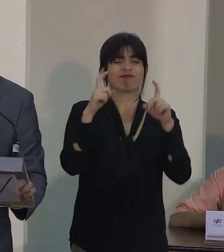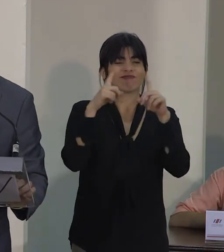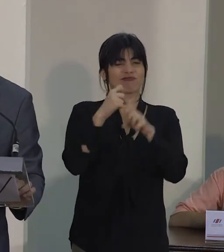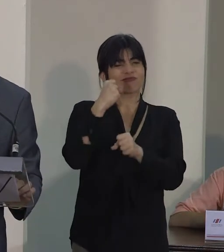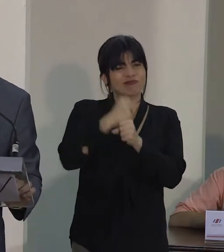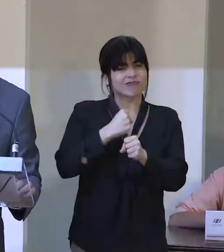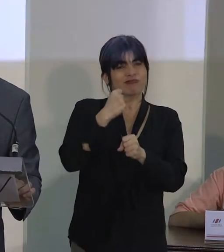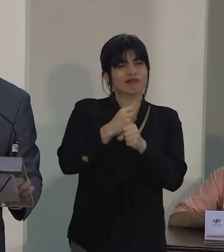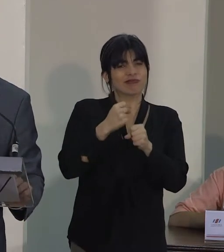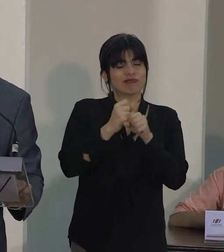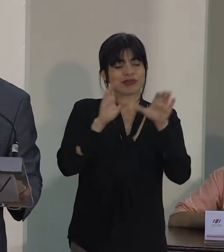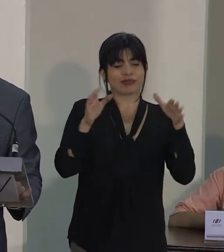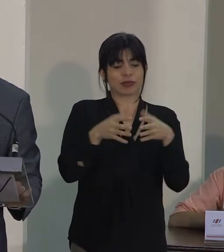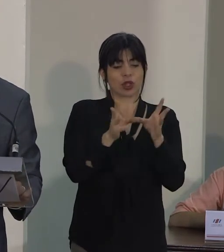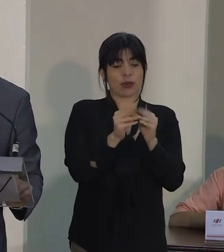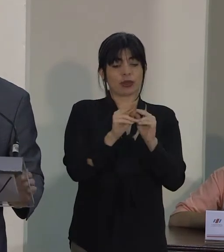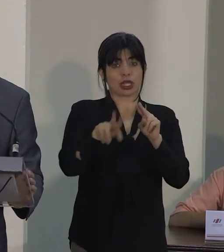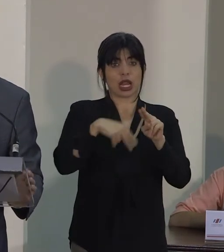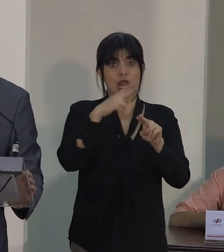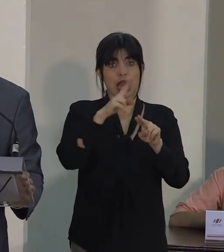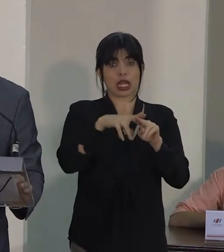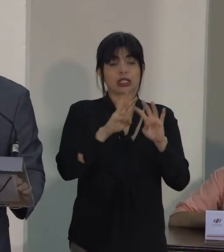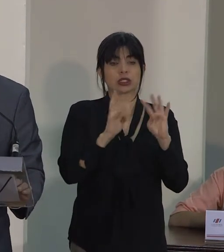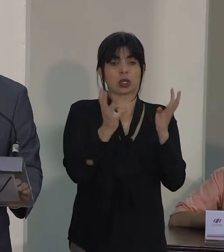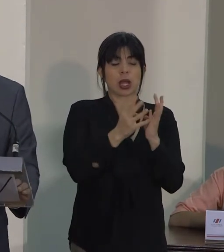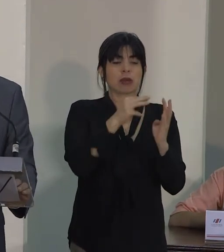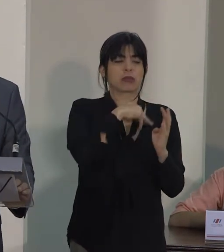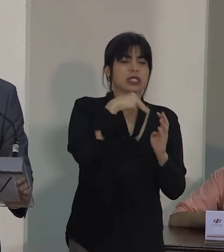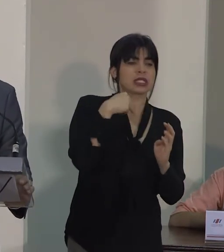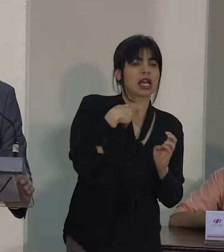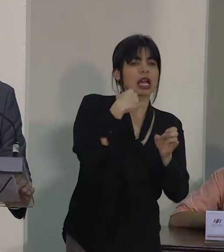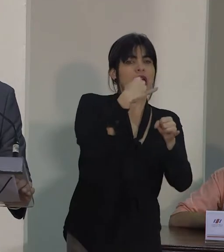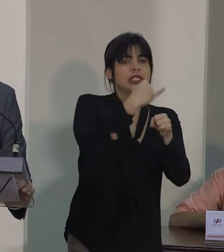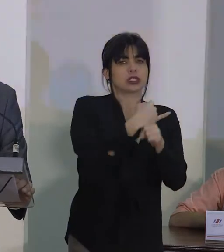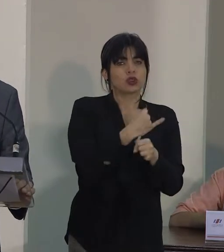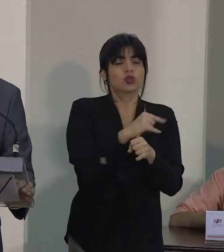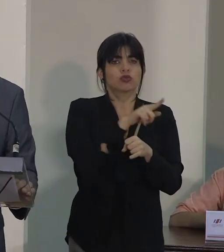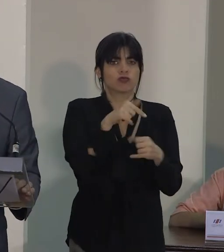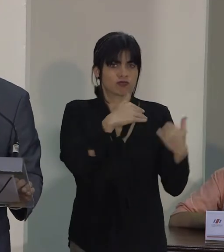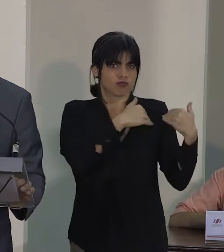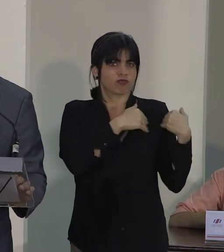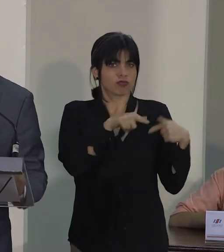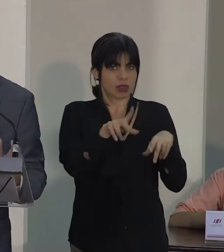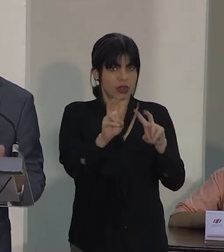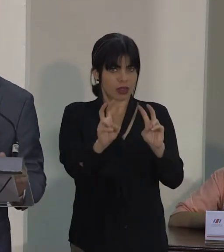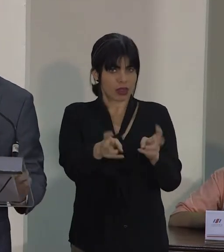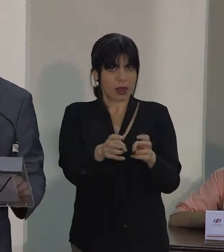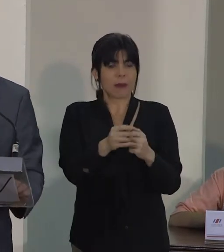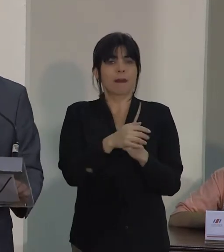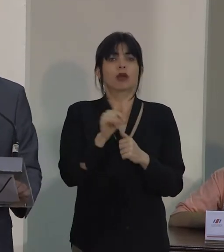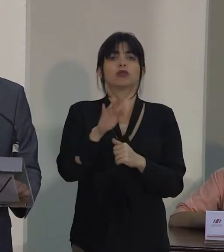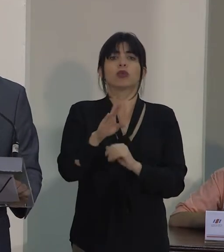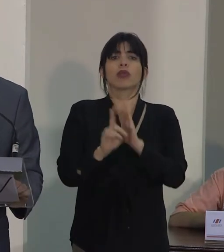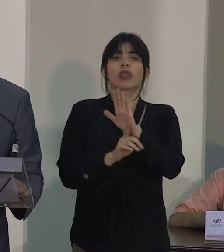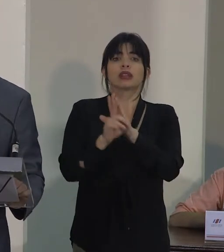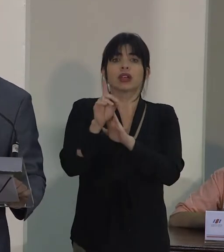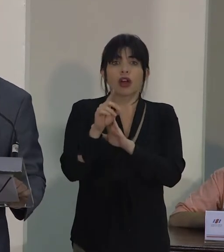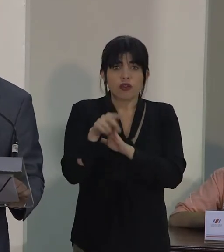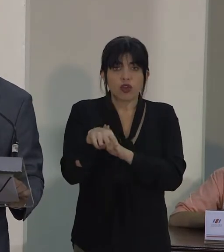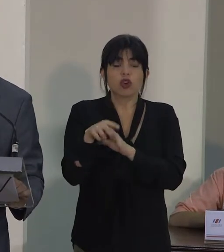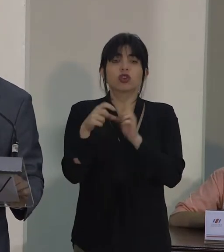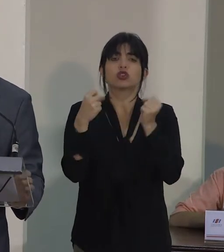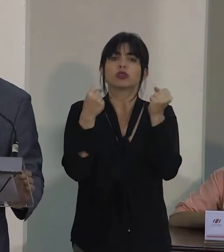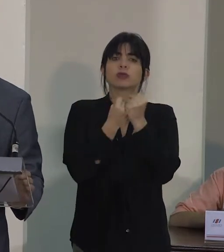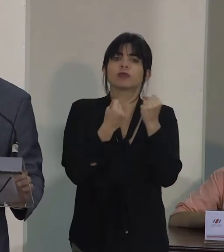reunió en una comisión nacional a ministerios e instituciones competentes en la materia que en su desarrollo se han